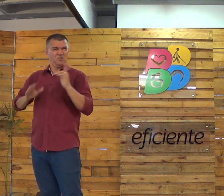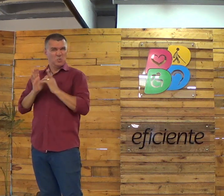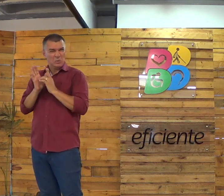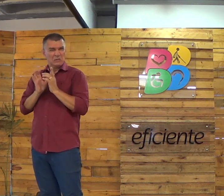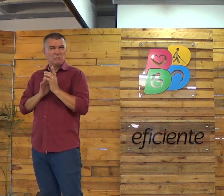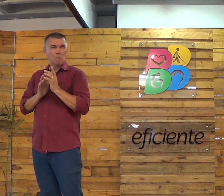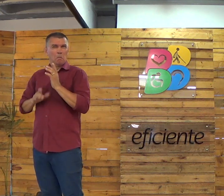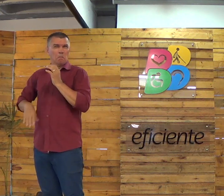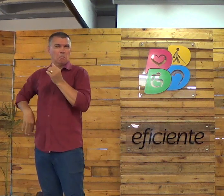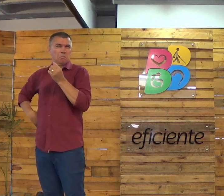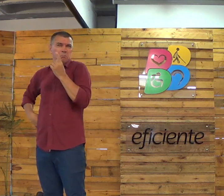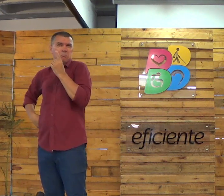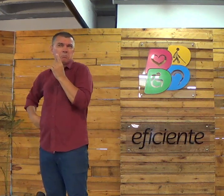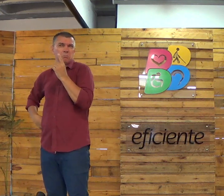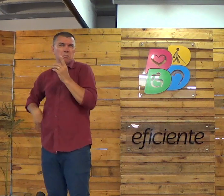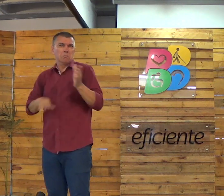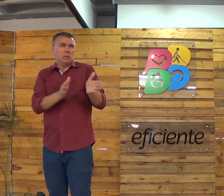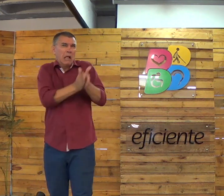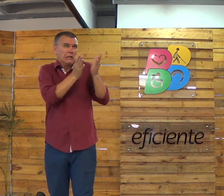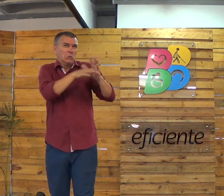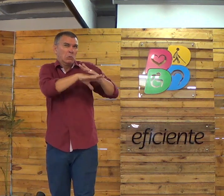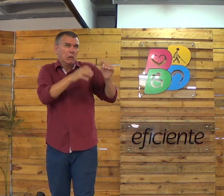O que que é esse Jesus? Olha. Ué.